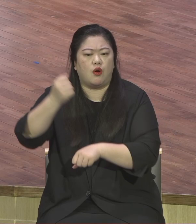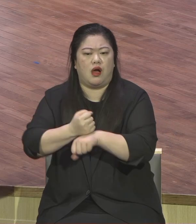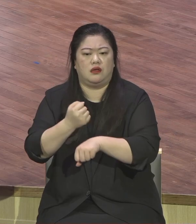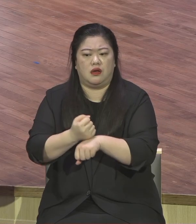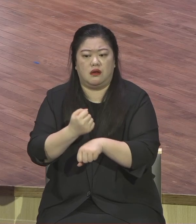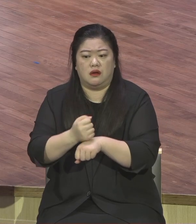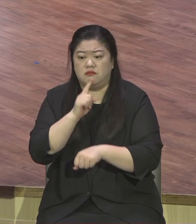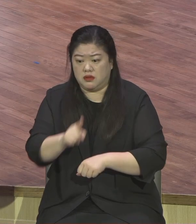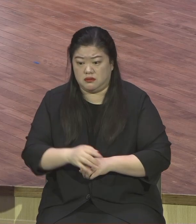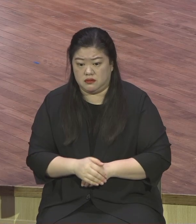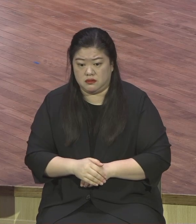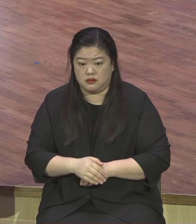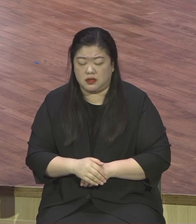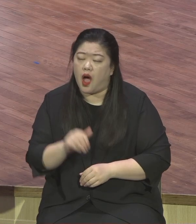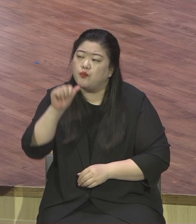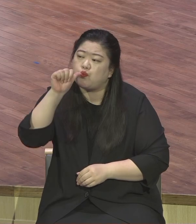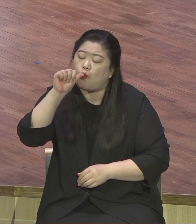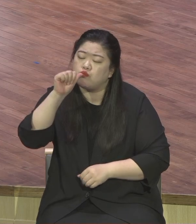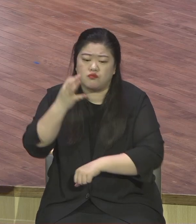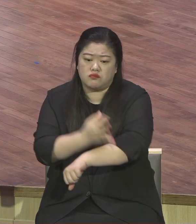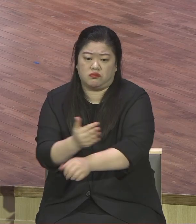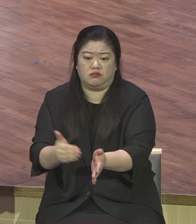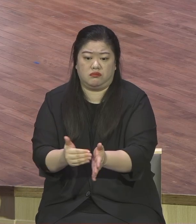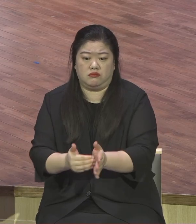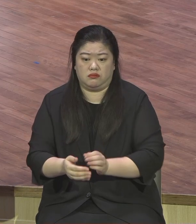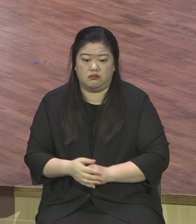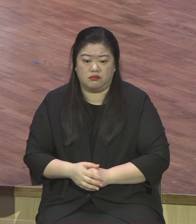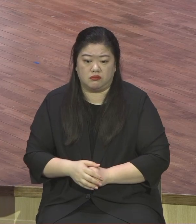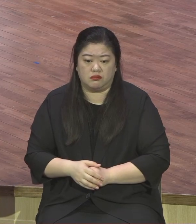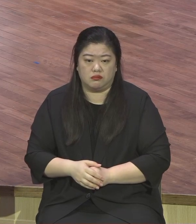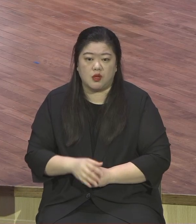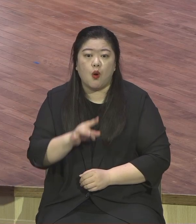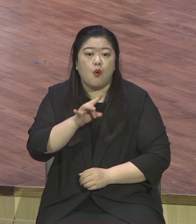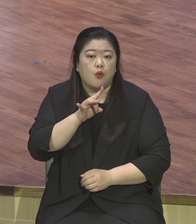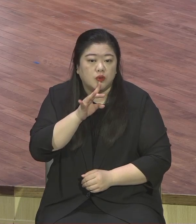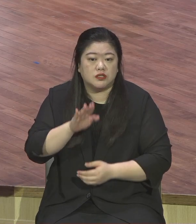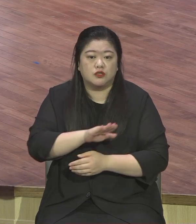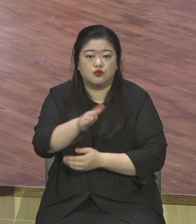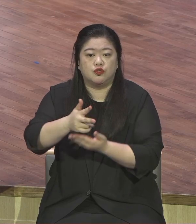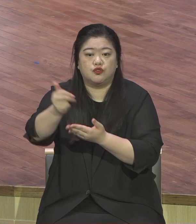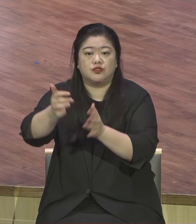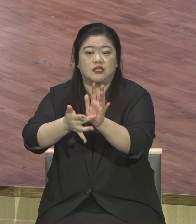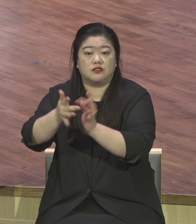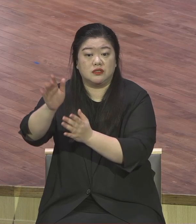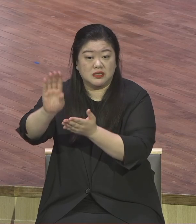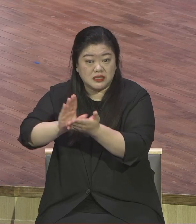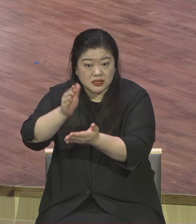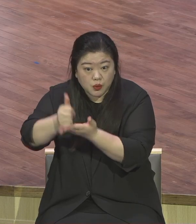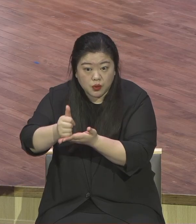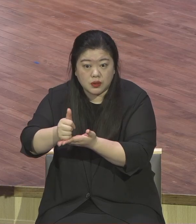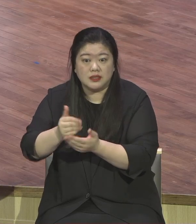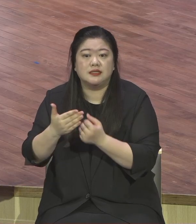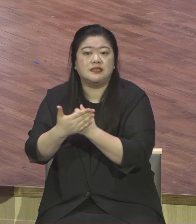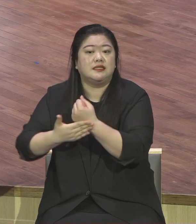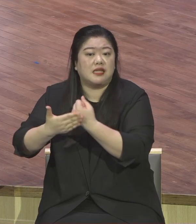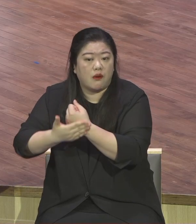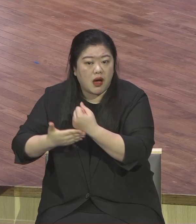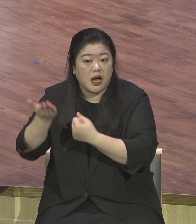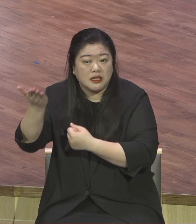베드로스 3장 10박절에 오직 우리 주 곧 구주 예수 그리스도의 은혜와 그를 아는 지식에서